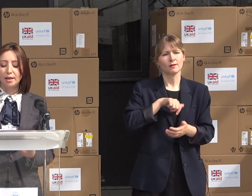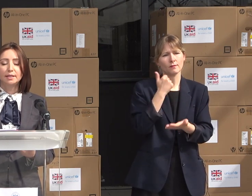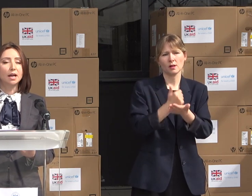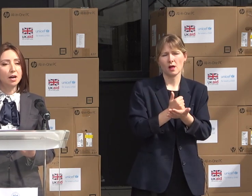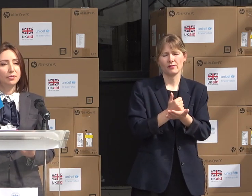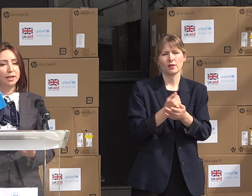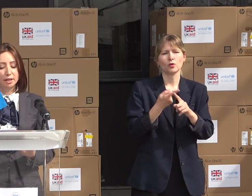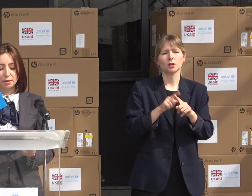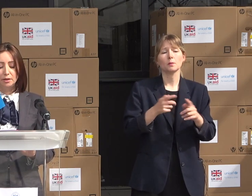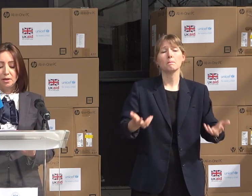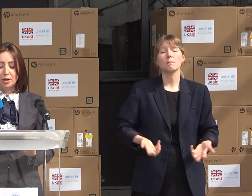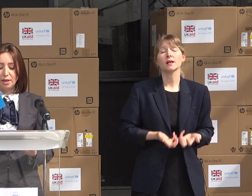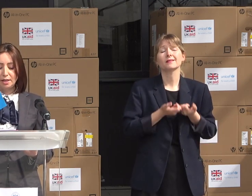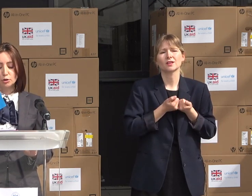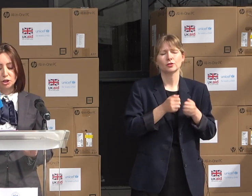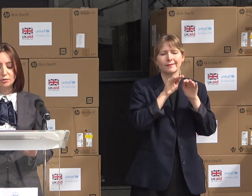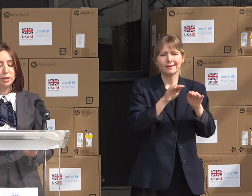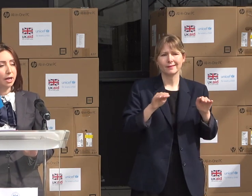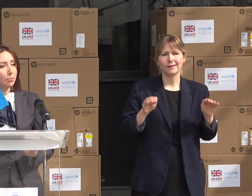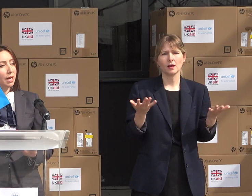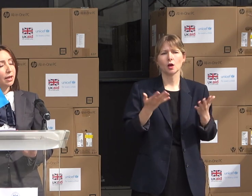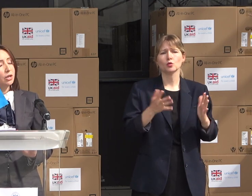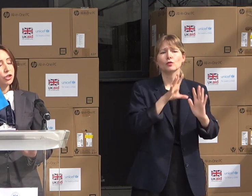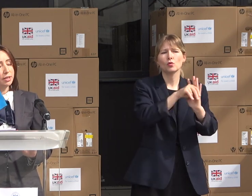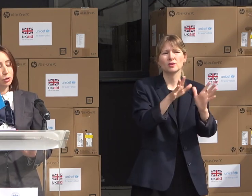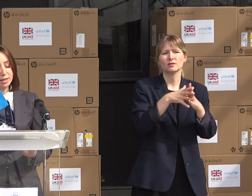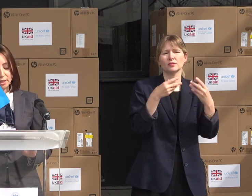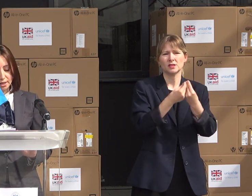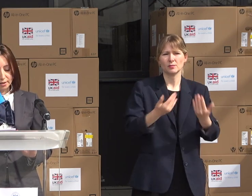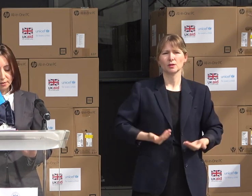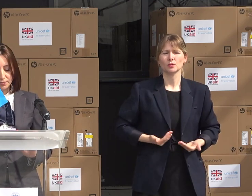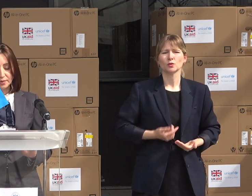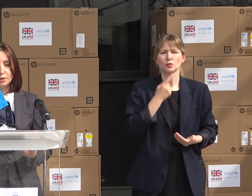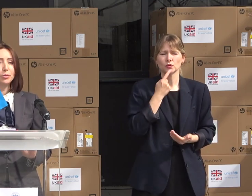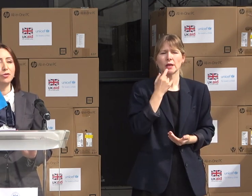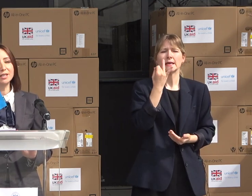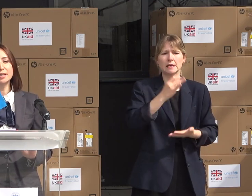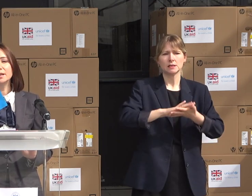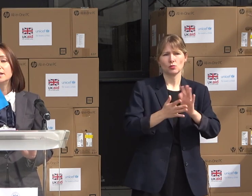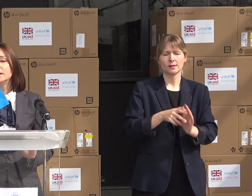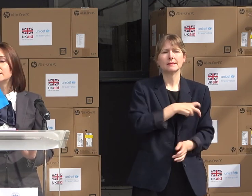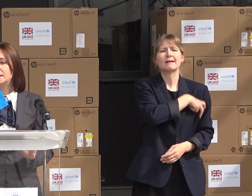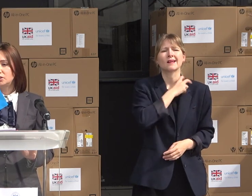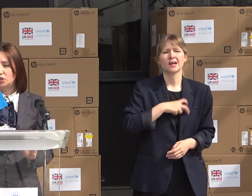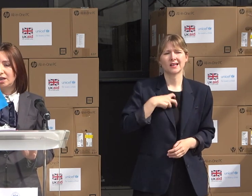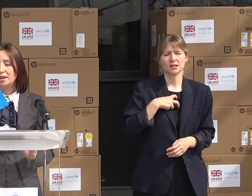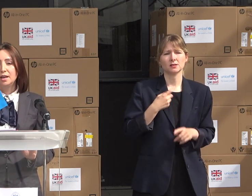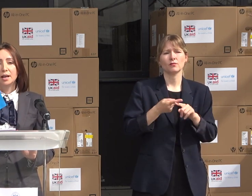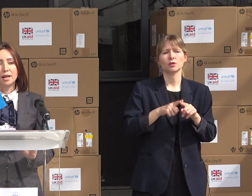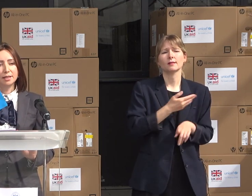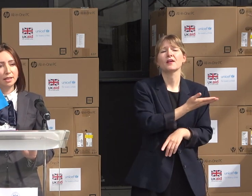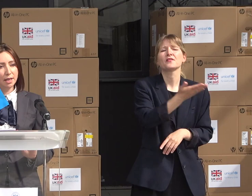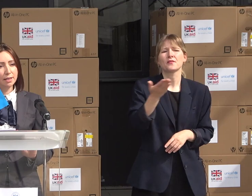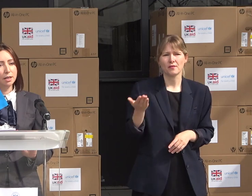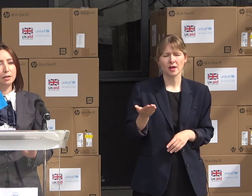care se află în familii social vulnerabile și în situații de risc. Dumneavoastră sunteți cei